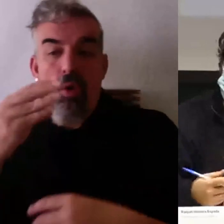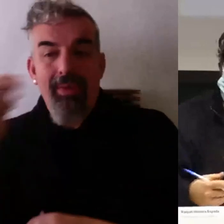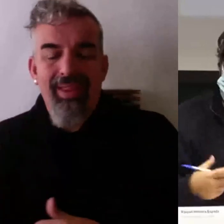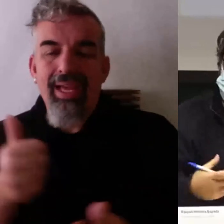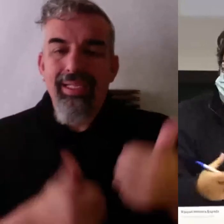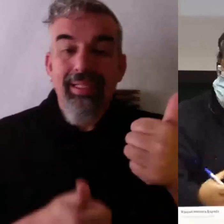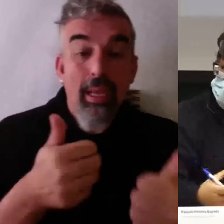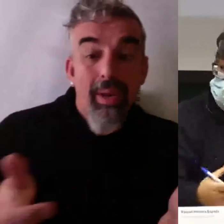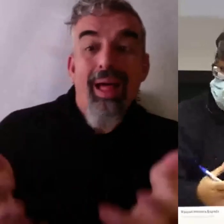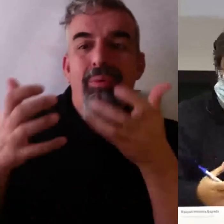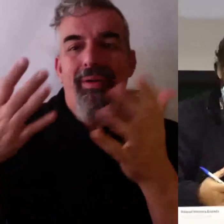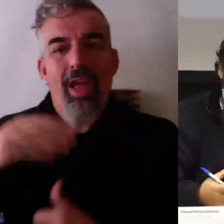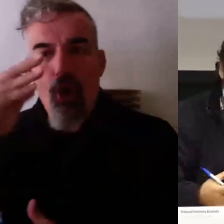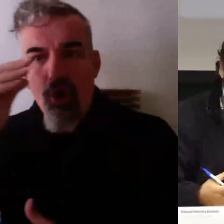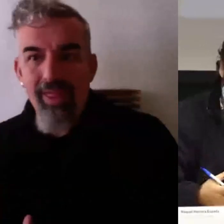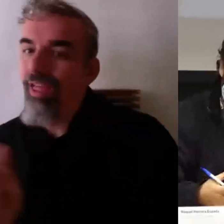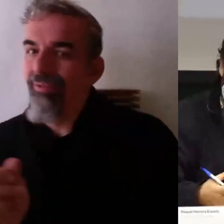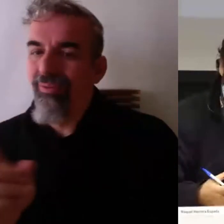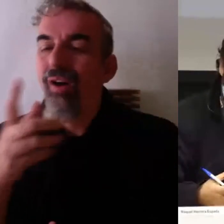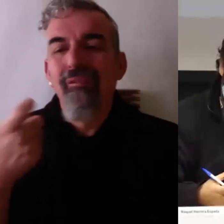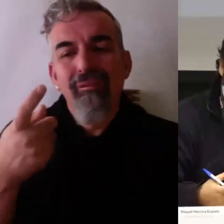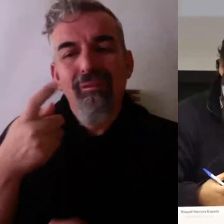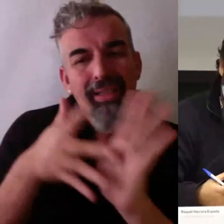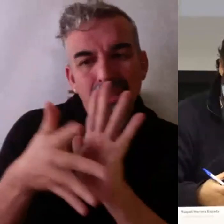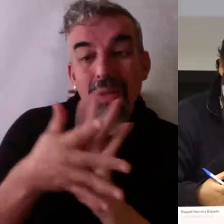llegar a esta idea de que